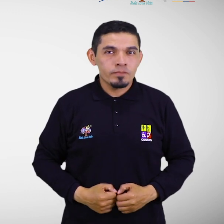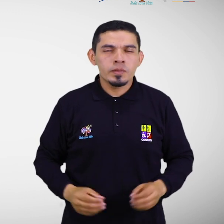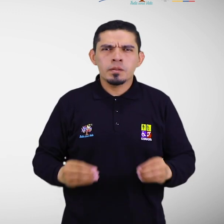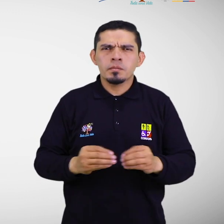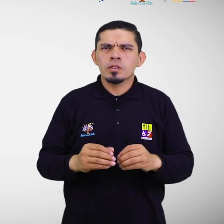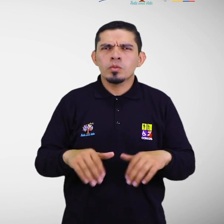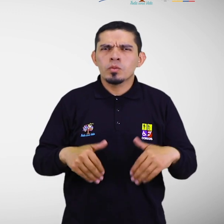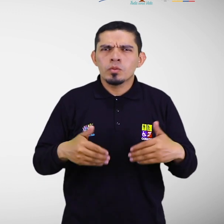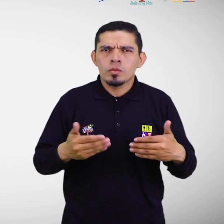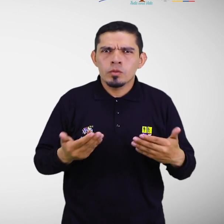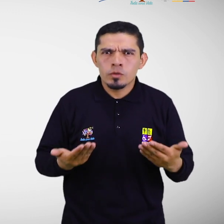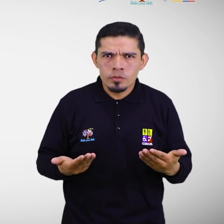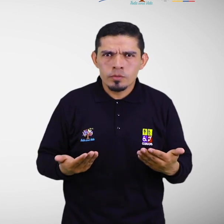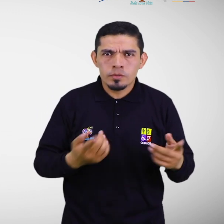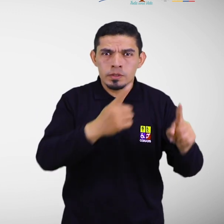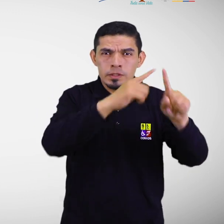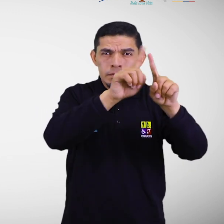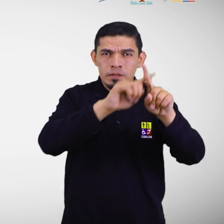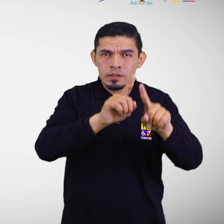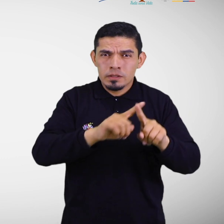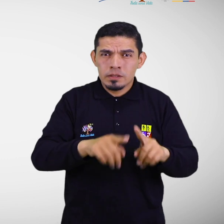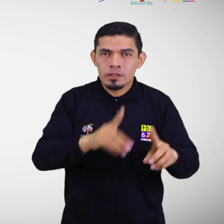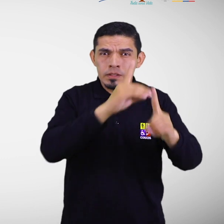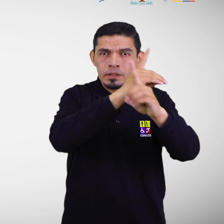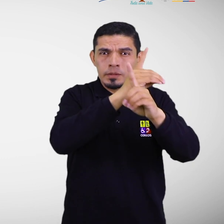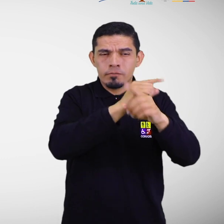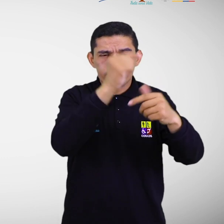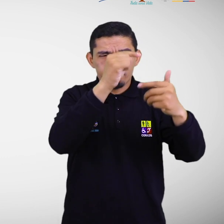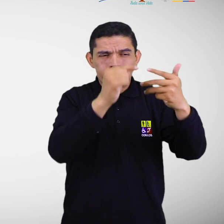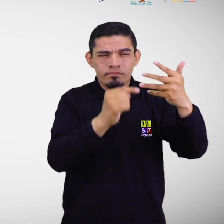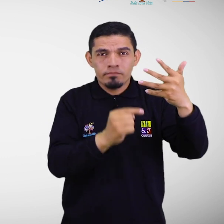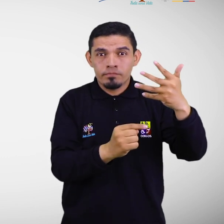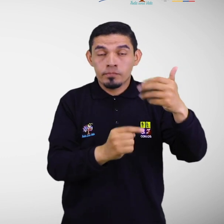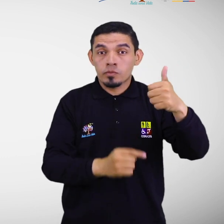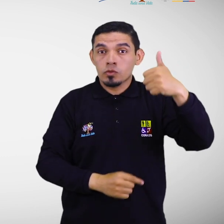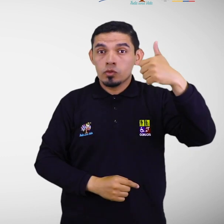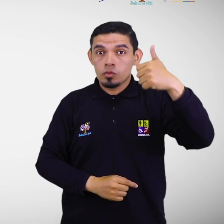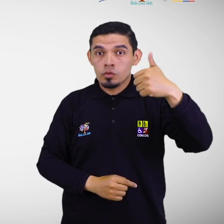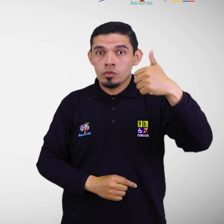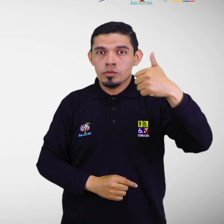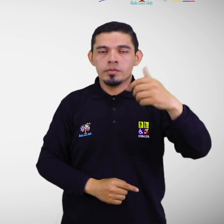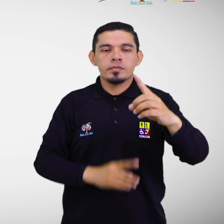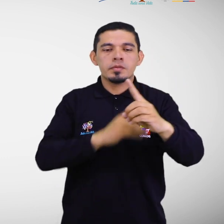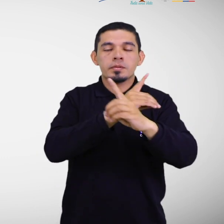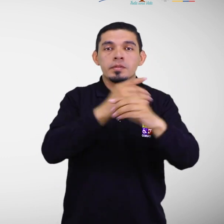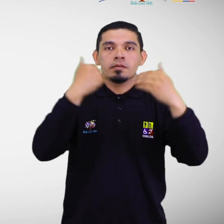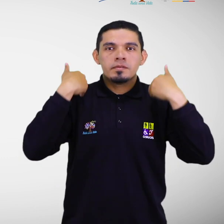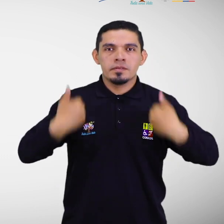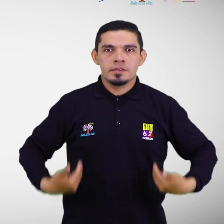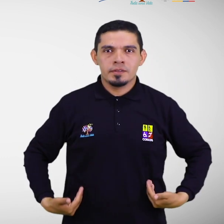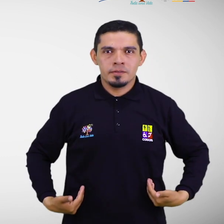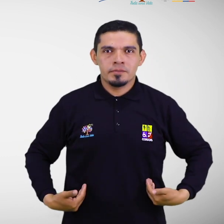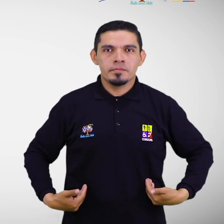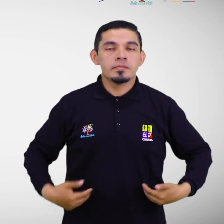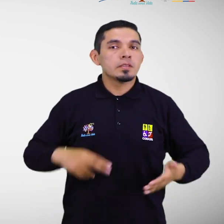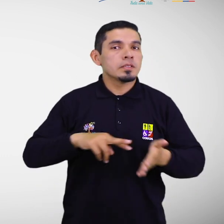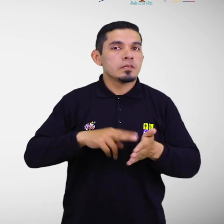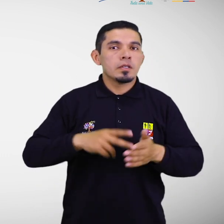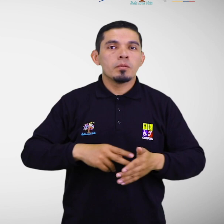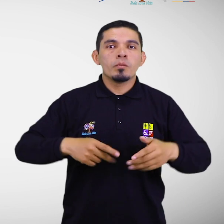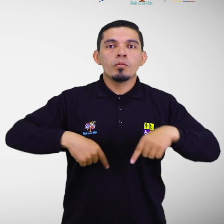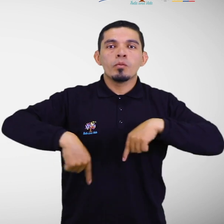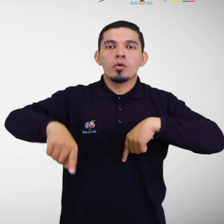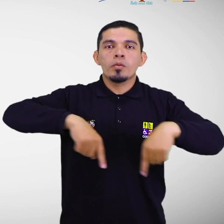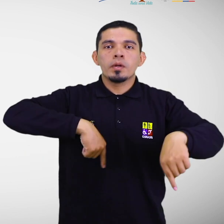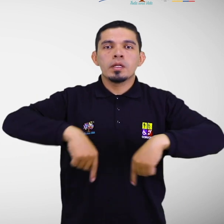características de los tipos de discapacidad, estas son. 1. Discapacidad física. Implica la movilidad